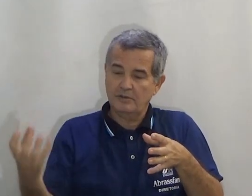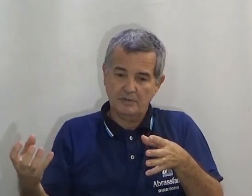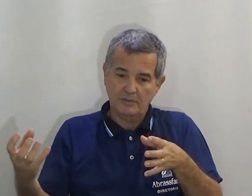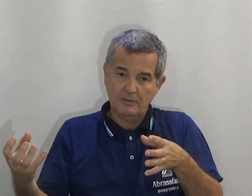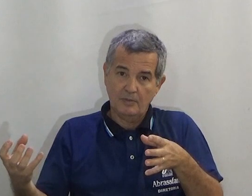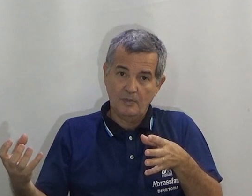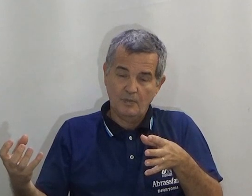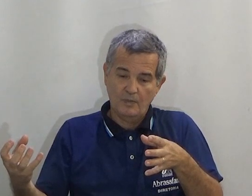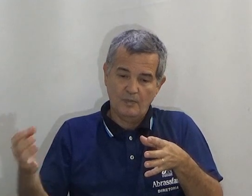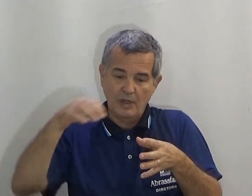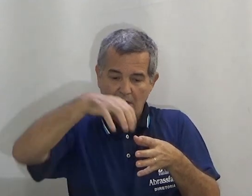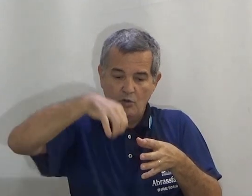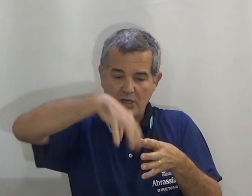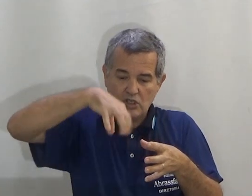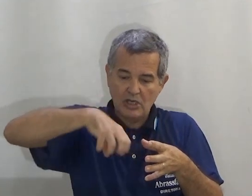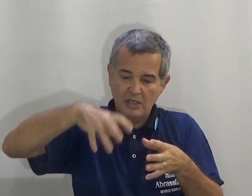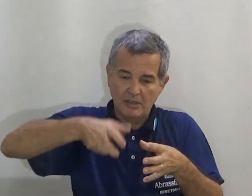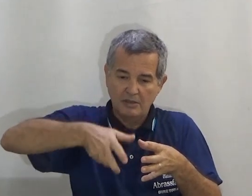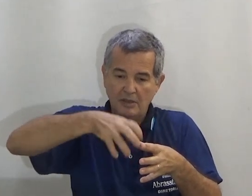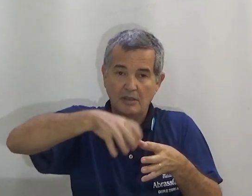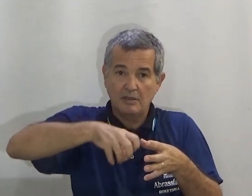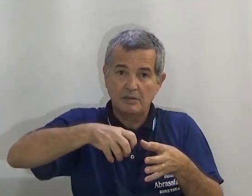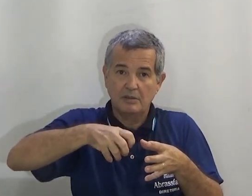Tirou. Eu mexi.